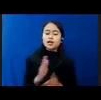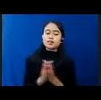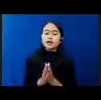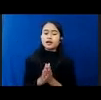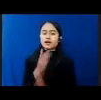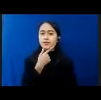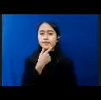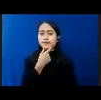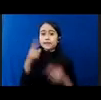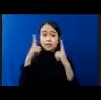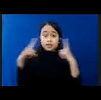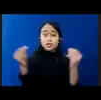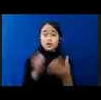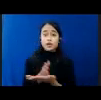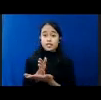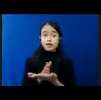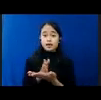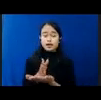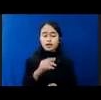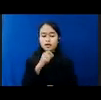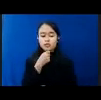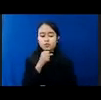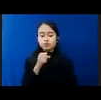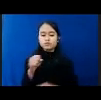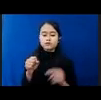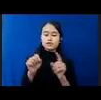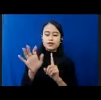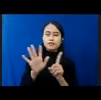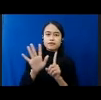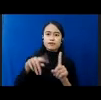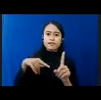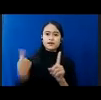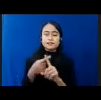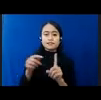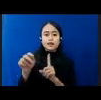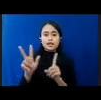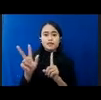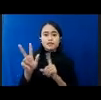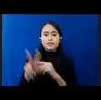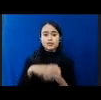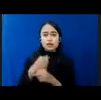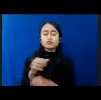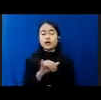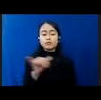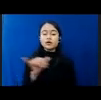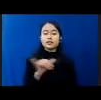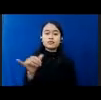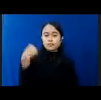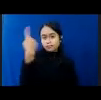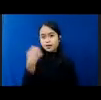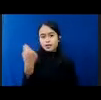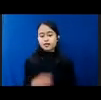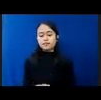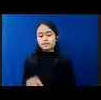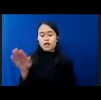Jawa Tengah Umur Umur Anak Betisar Antara 15 Sampai 18 Tahun Dan Juga Sama Hampir Sama Anak-anak Di Pecahkan Di